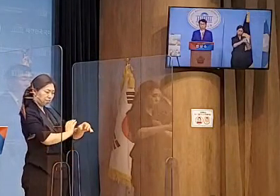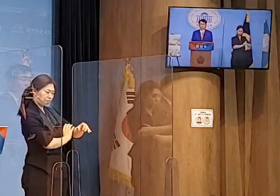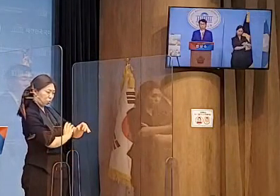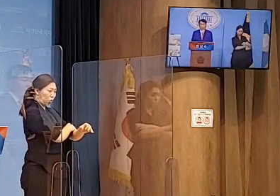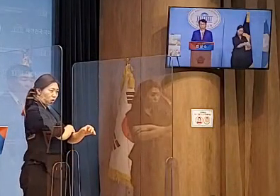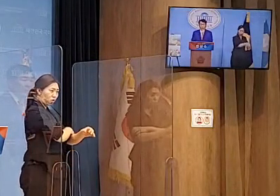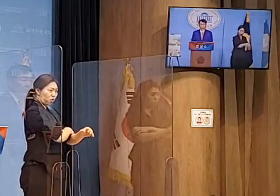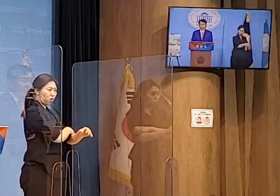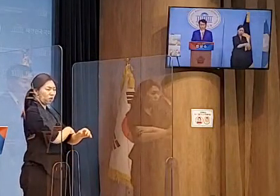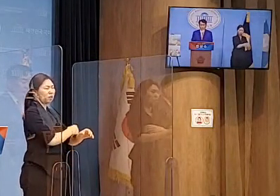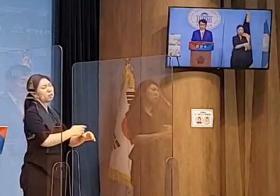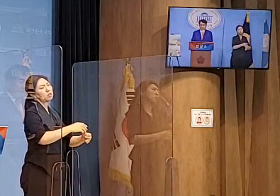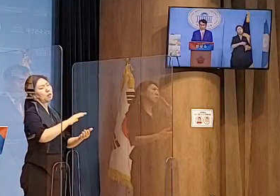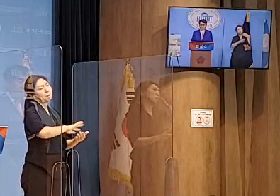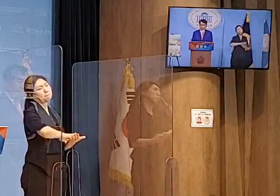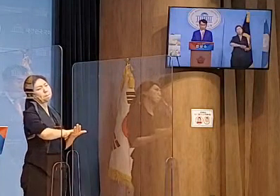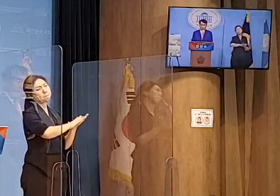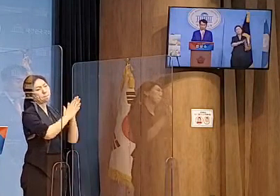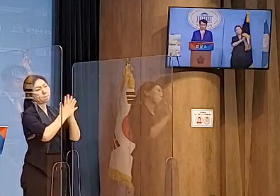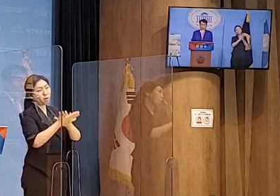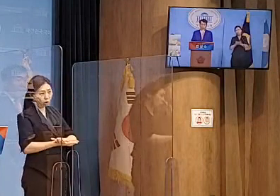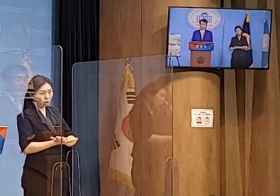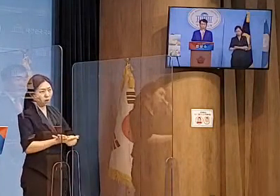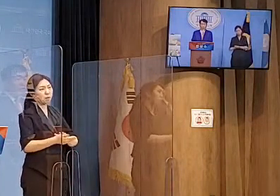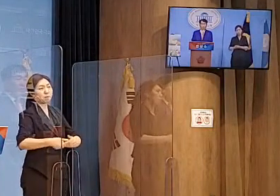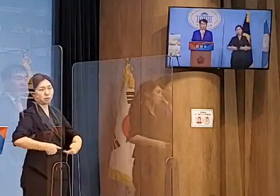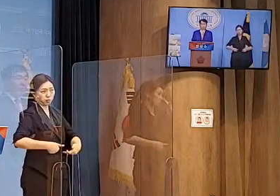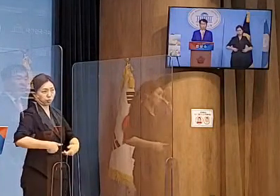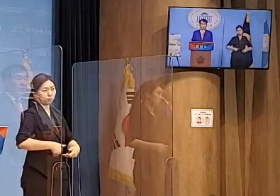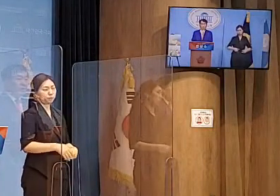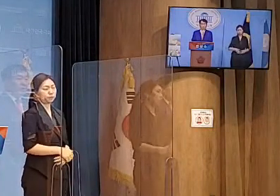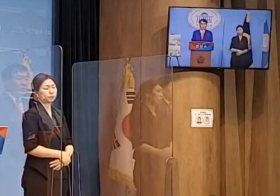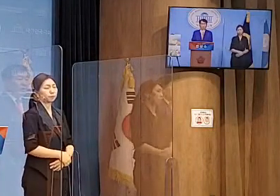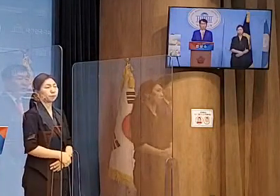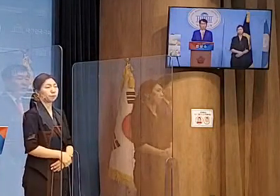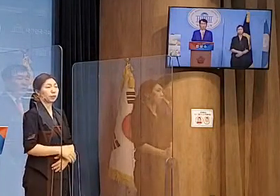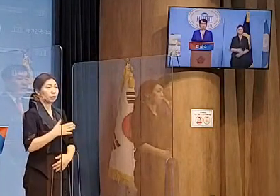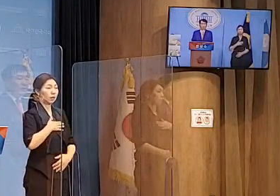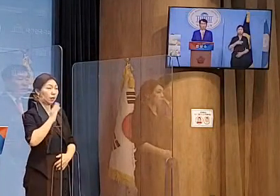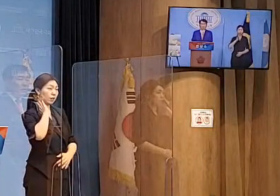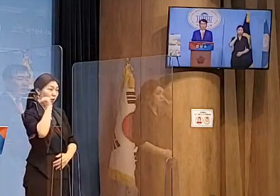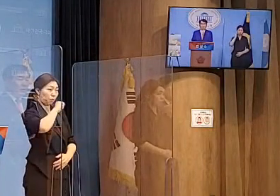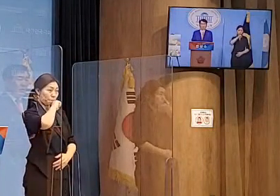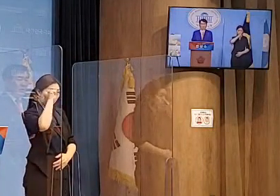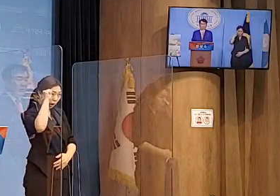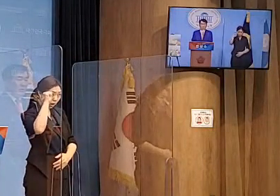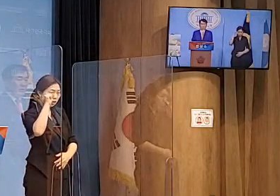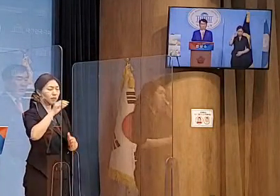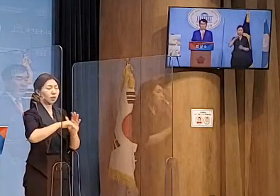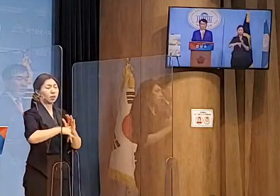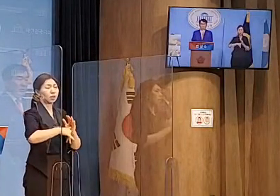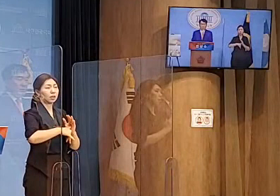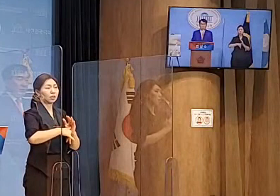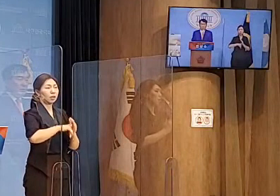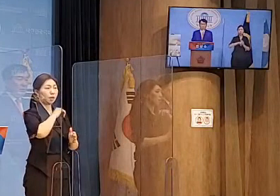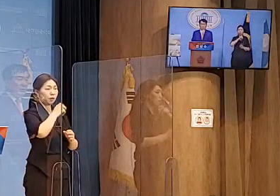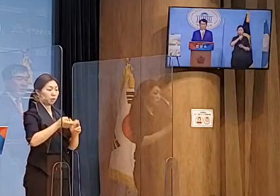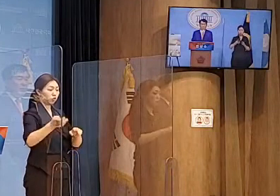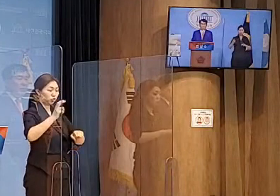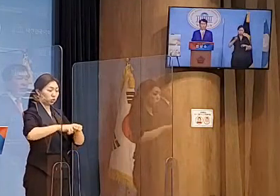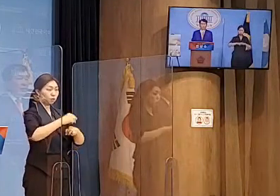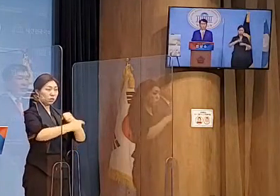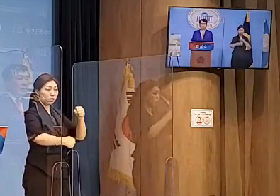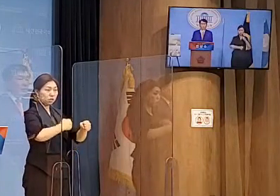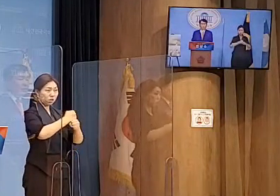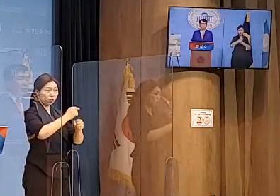개헌해야 합니다. 제가 당선되면 1년차에는 경제